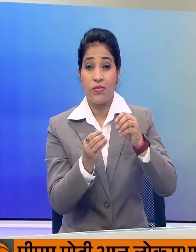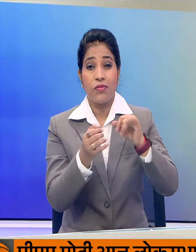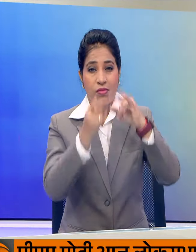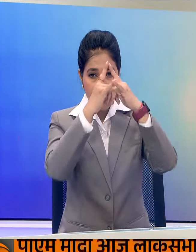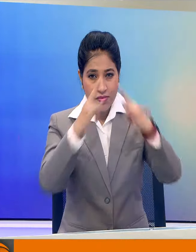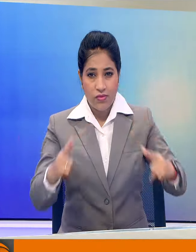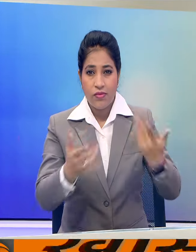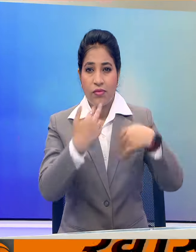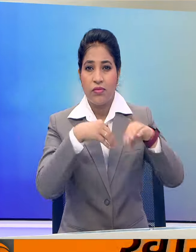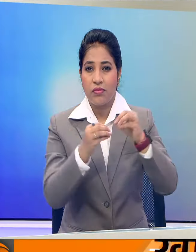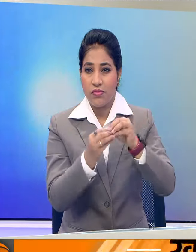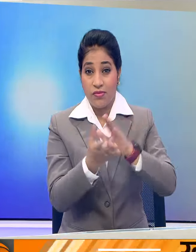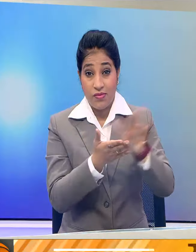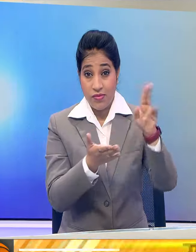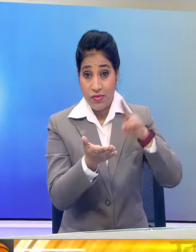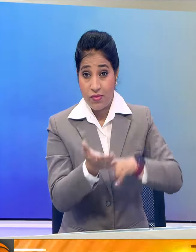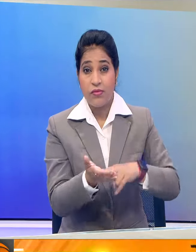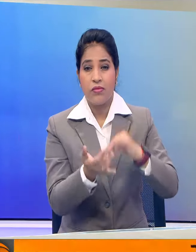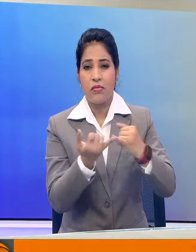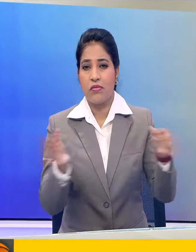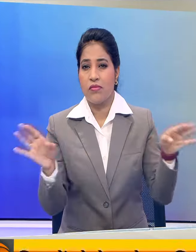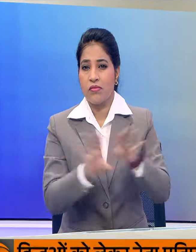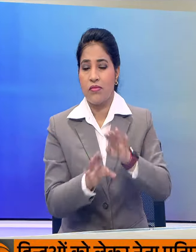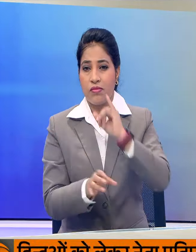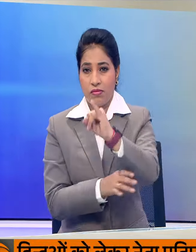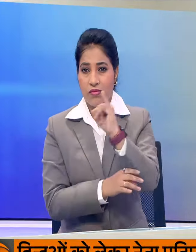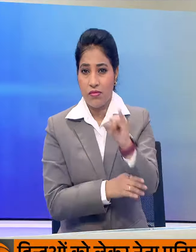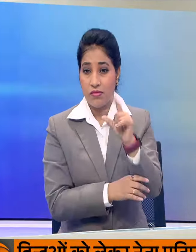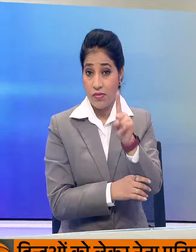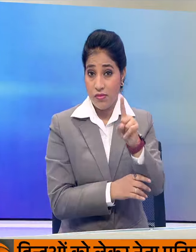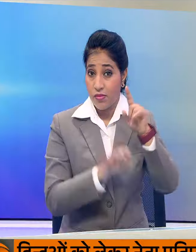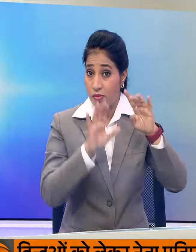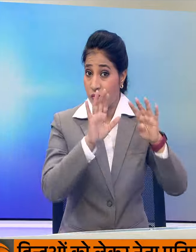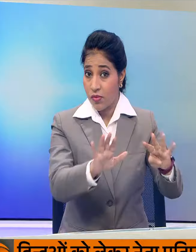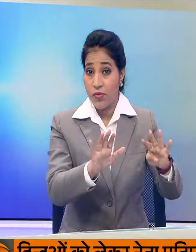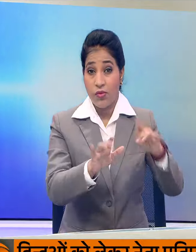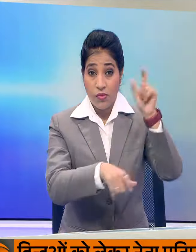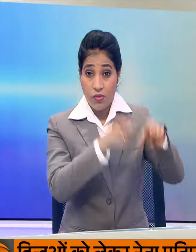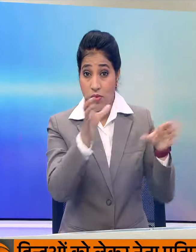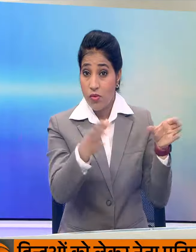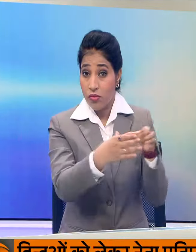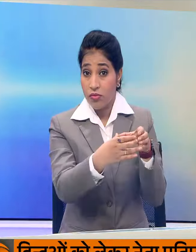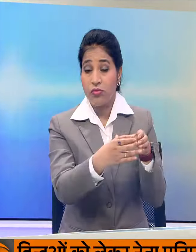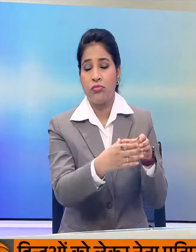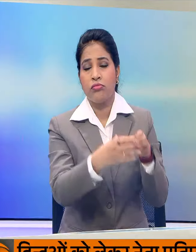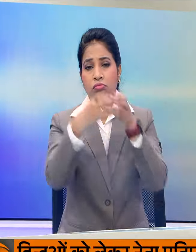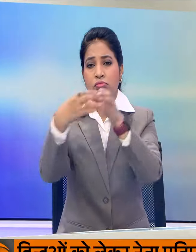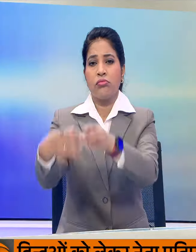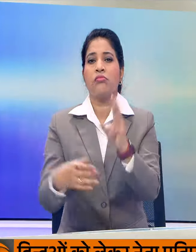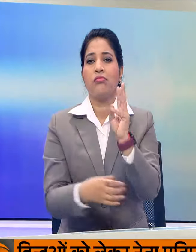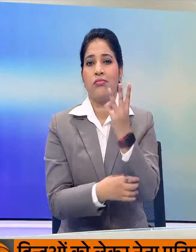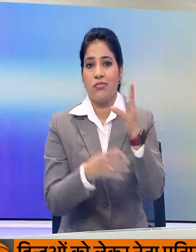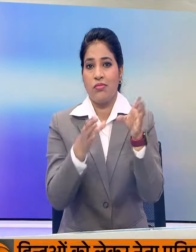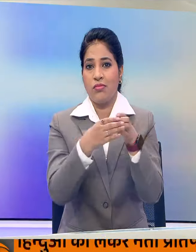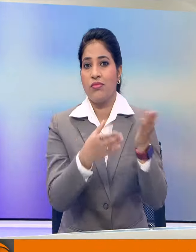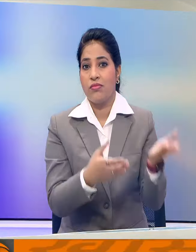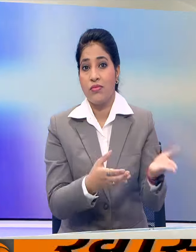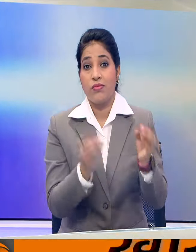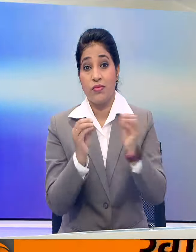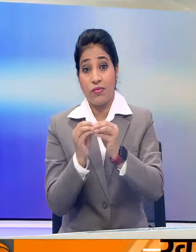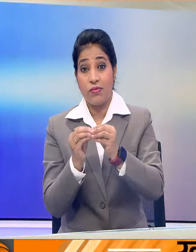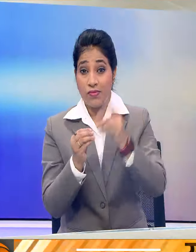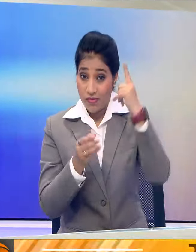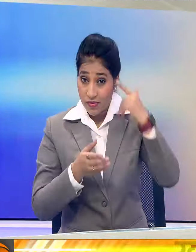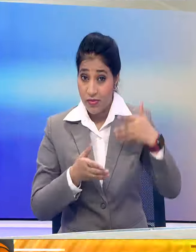रवाना हुआ इसमें बालटाल मार्क